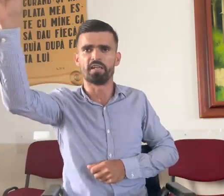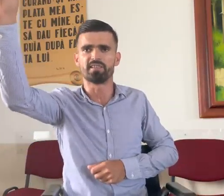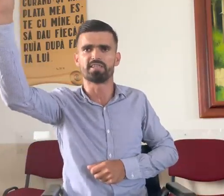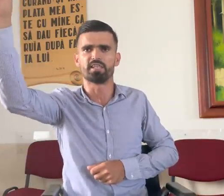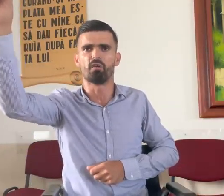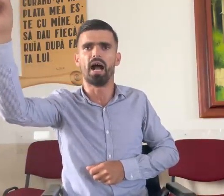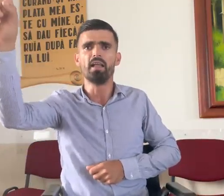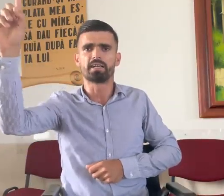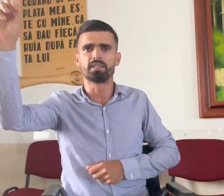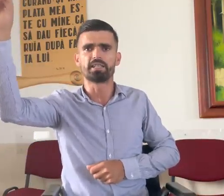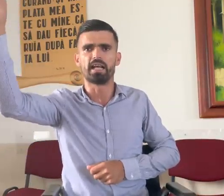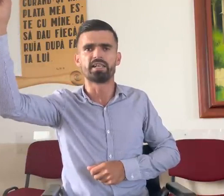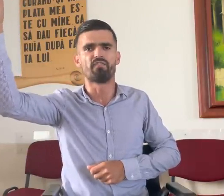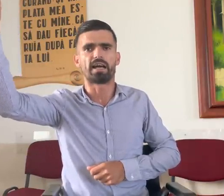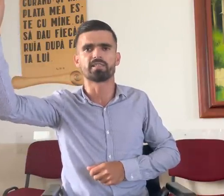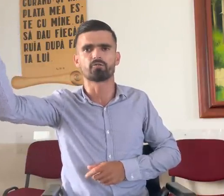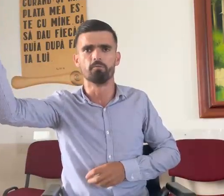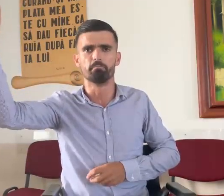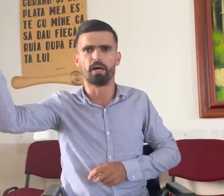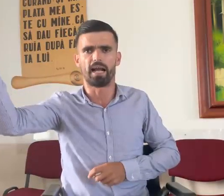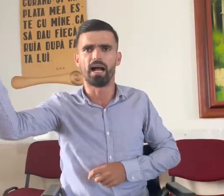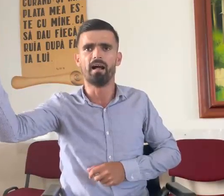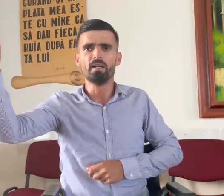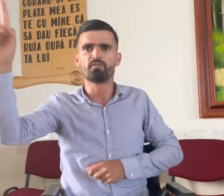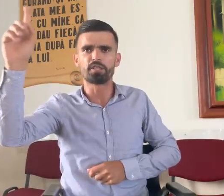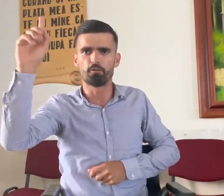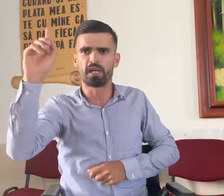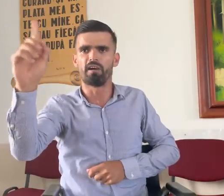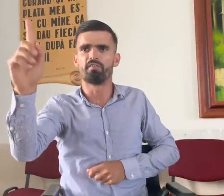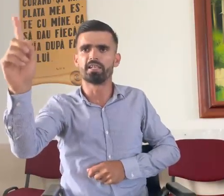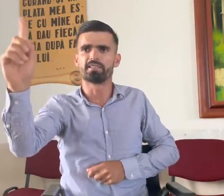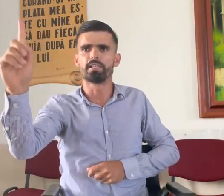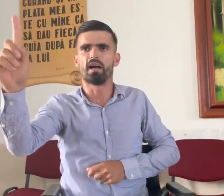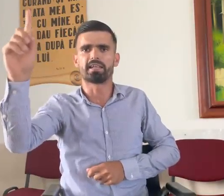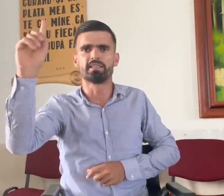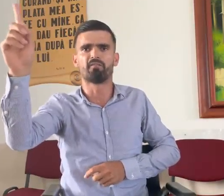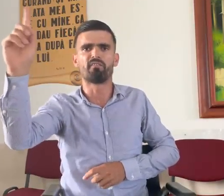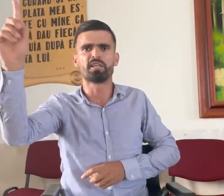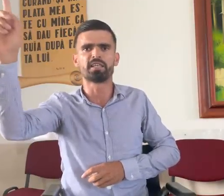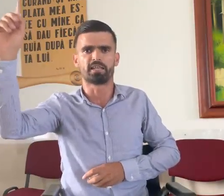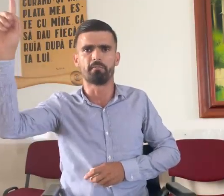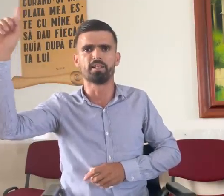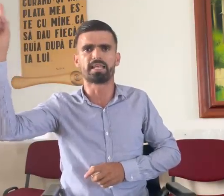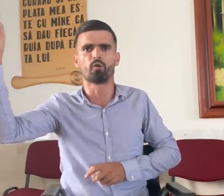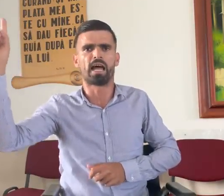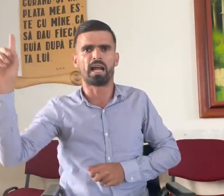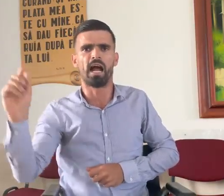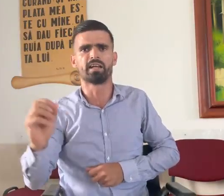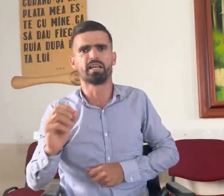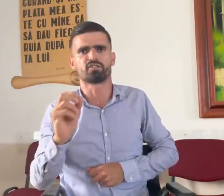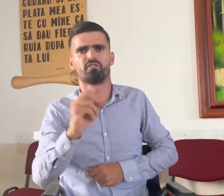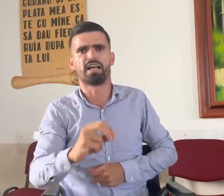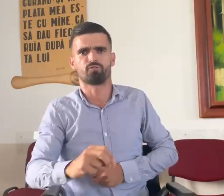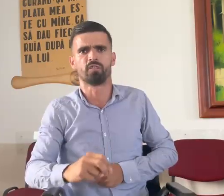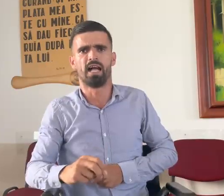veni ziua când El ne va răscumpăra, știu că va veni ziua când va veni trâmbița unui arhanghel și va spuna,